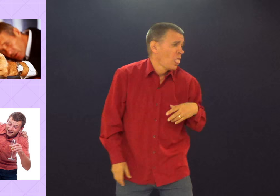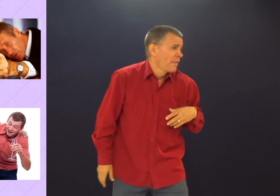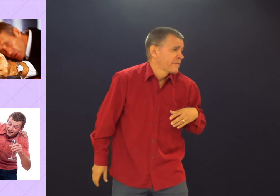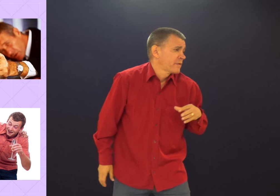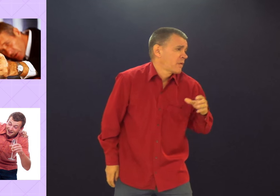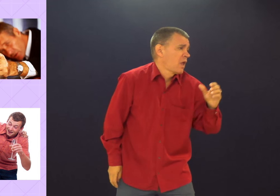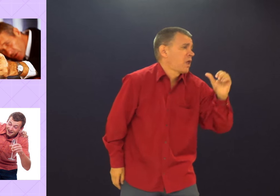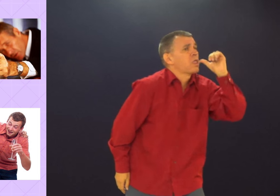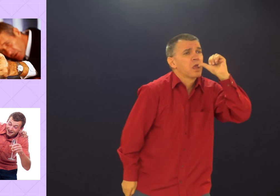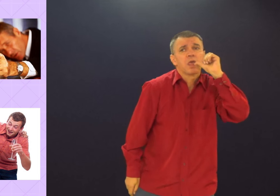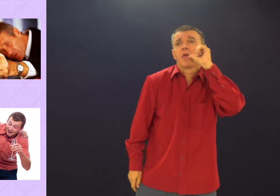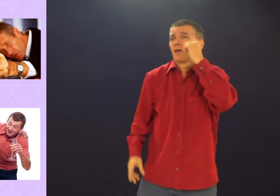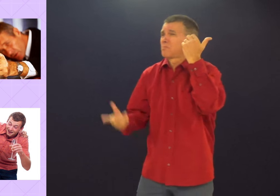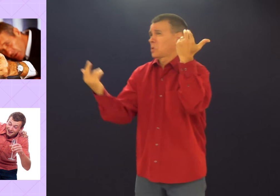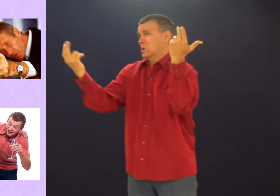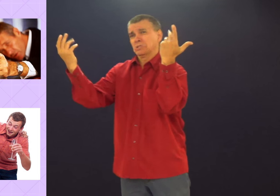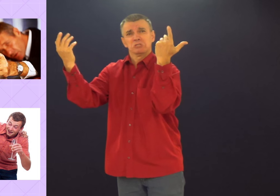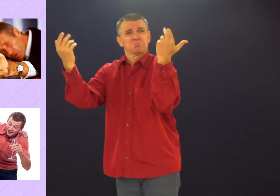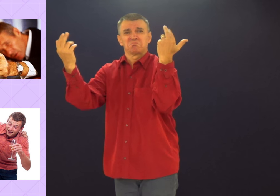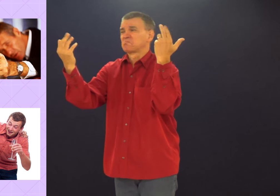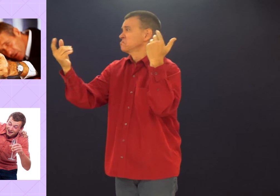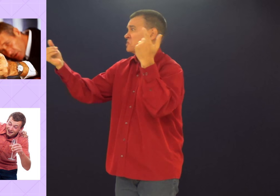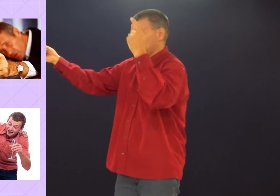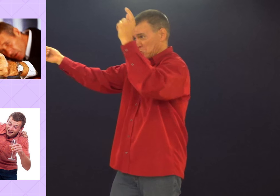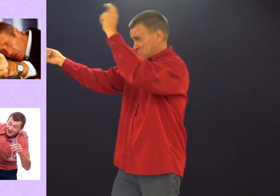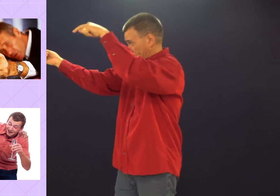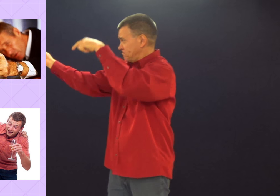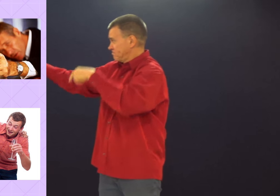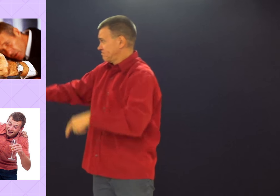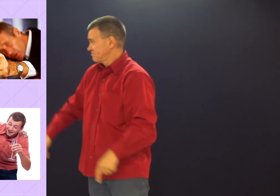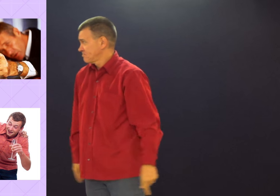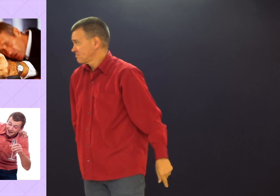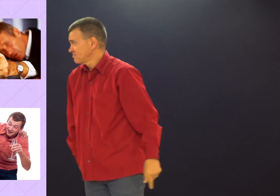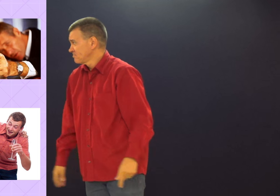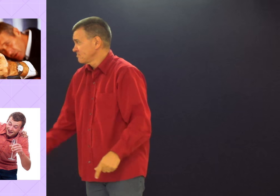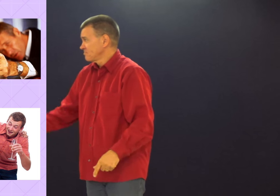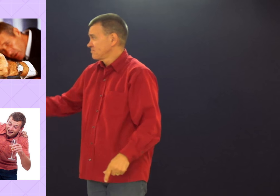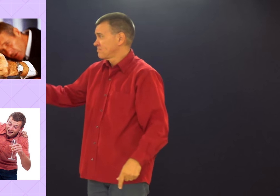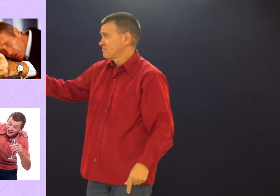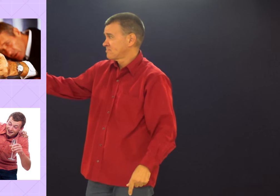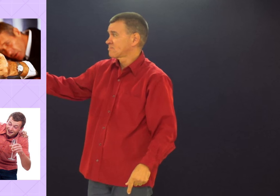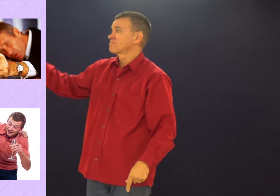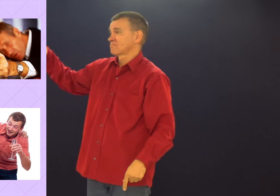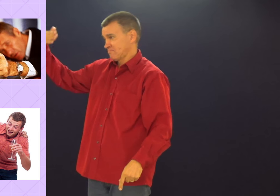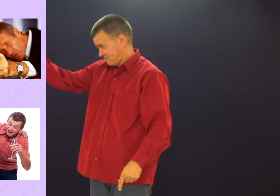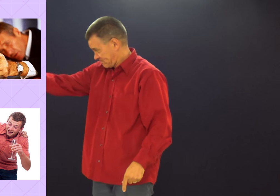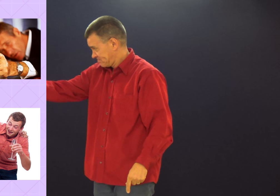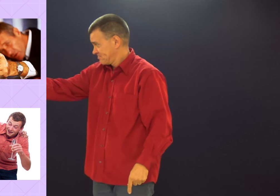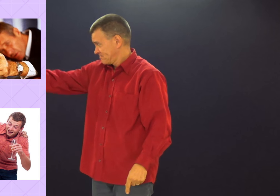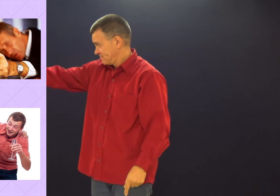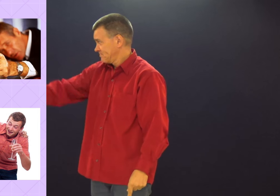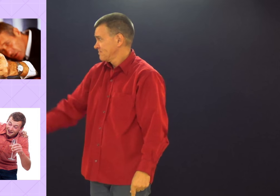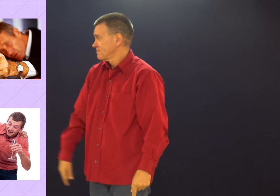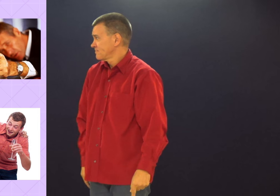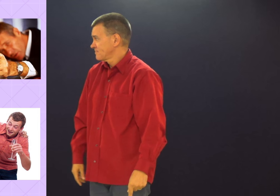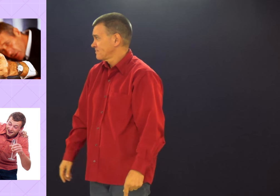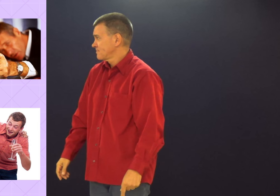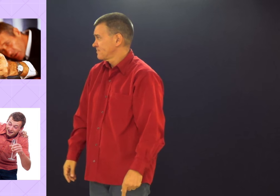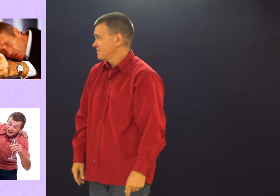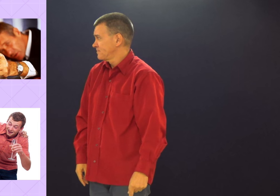É claro que... A culpa é da carne. A própria bebida, né? A maneira como ela é fabricada. Ela é vinda